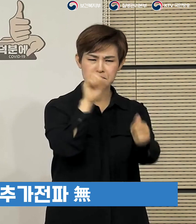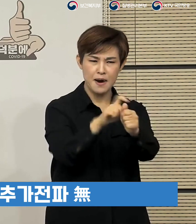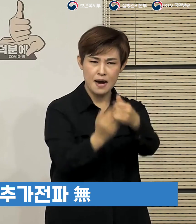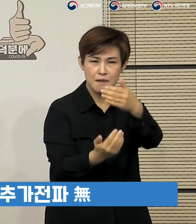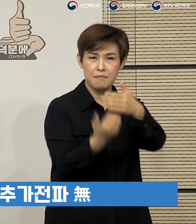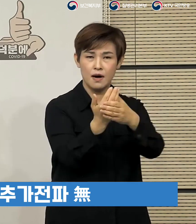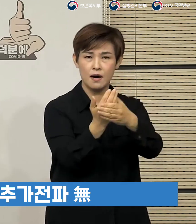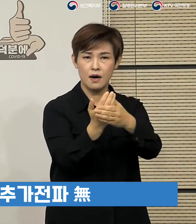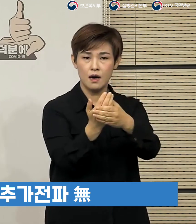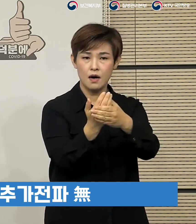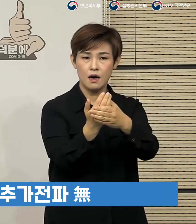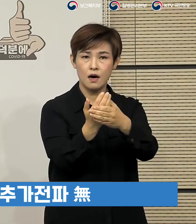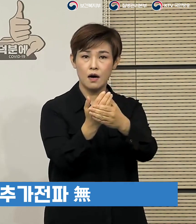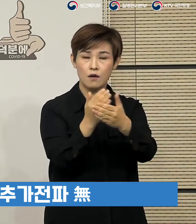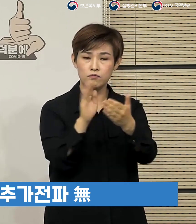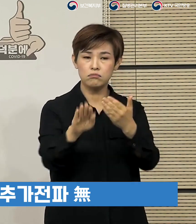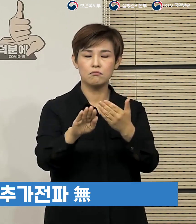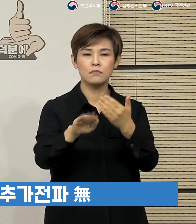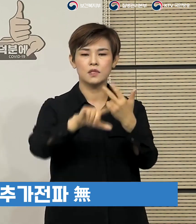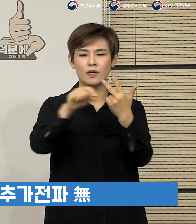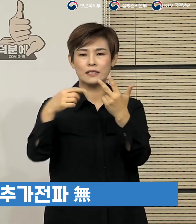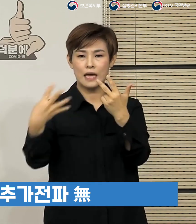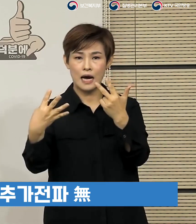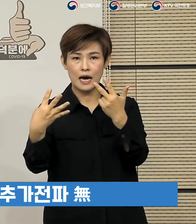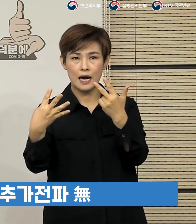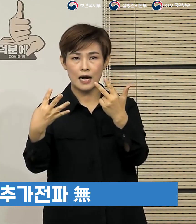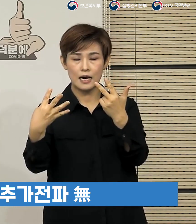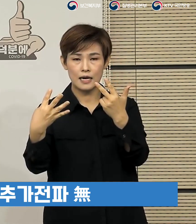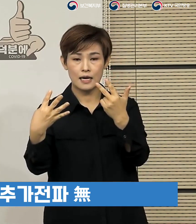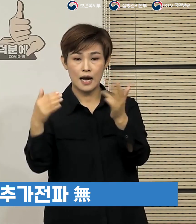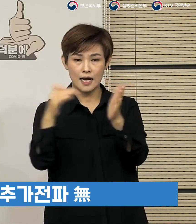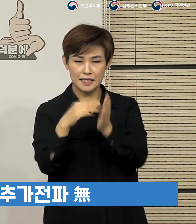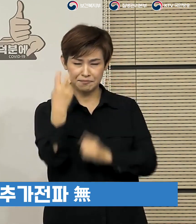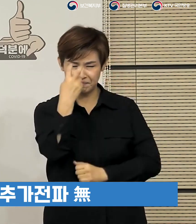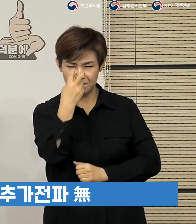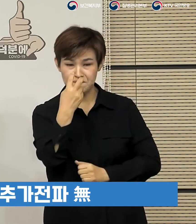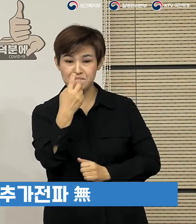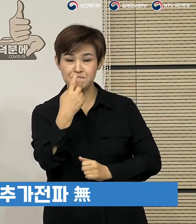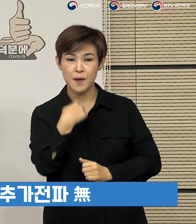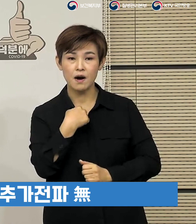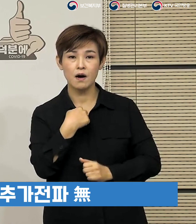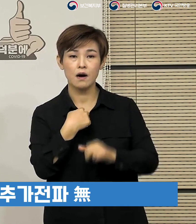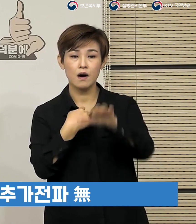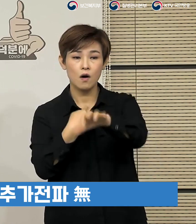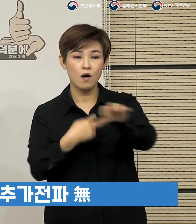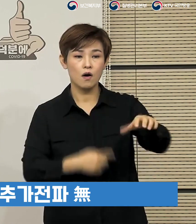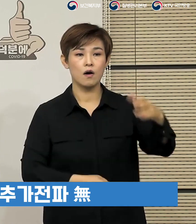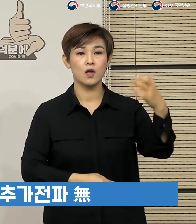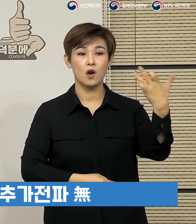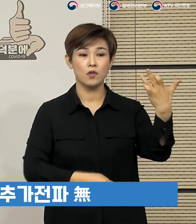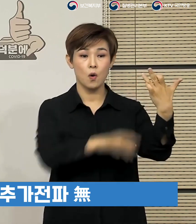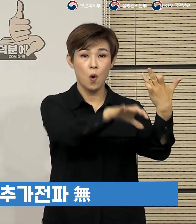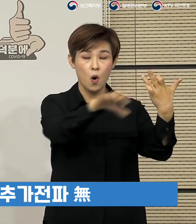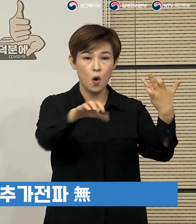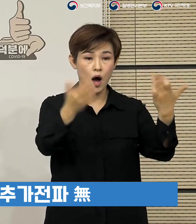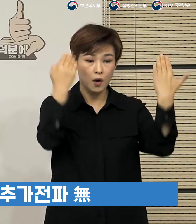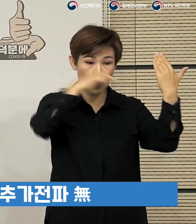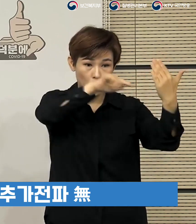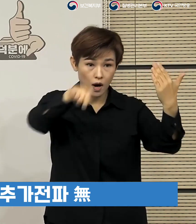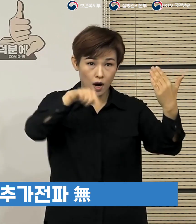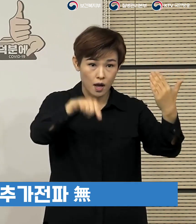발생하여 7월 4일까지 모니터링을 종료한 18개의 학교에서 교내 추가